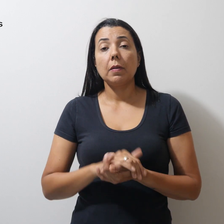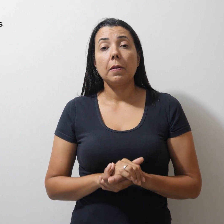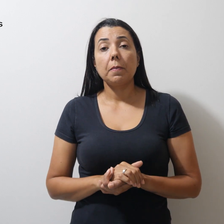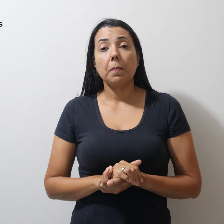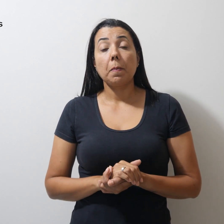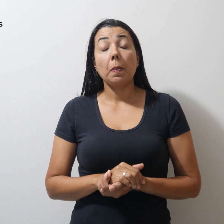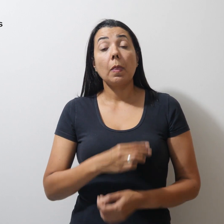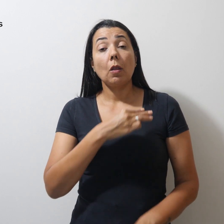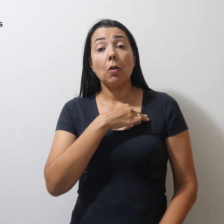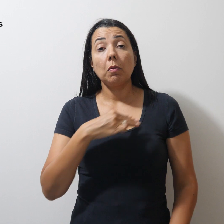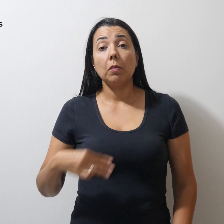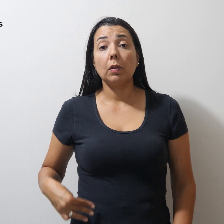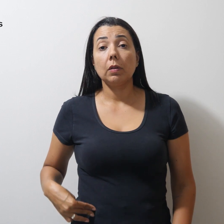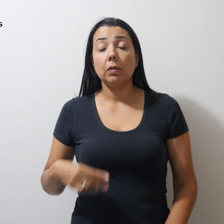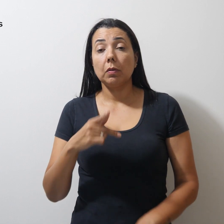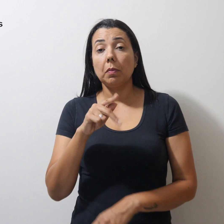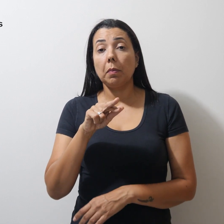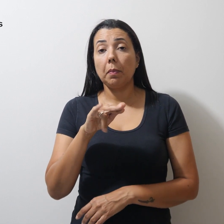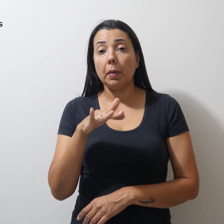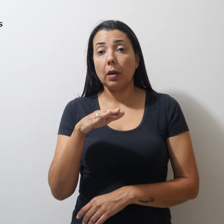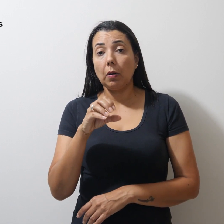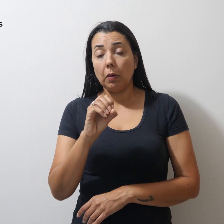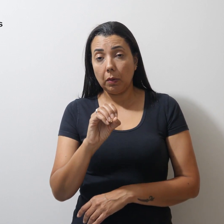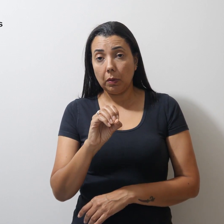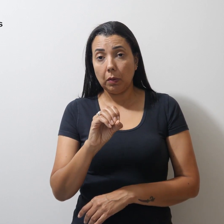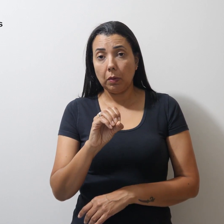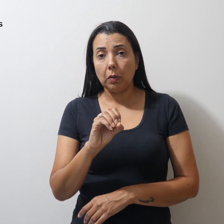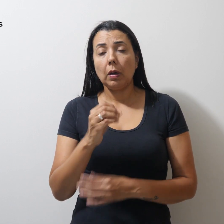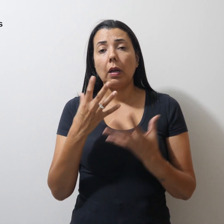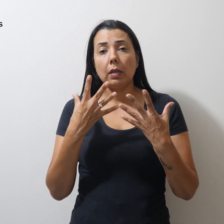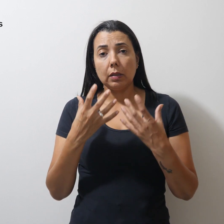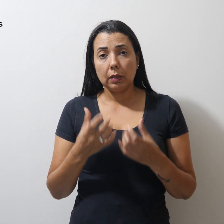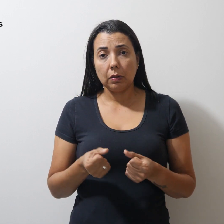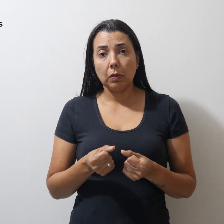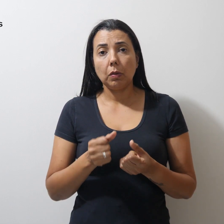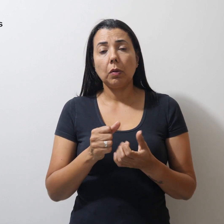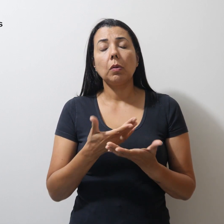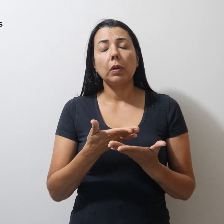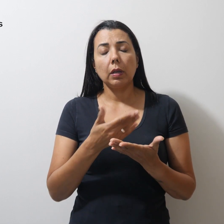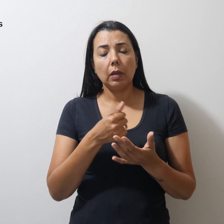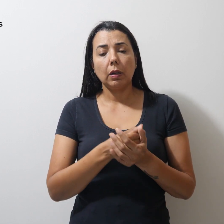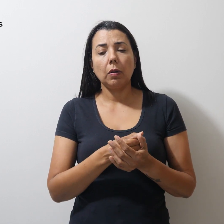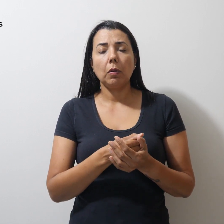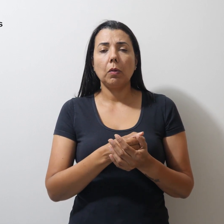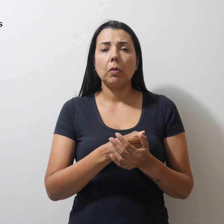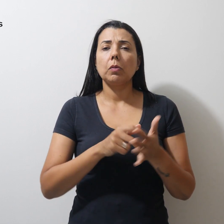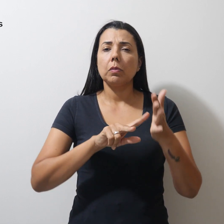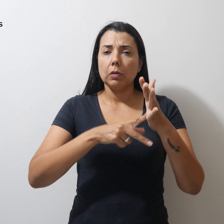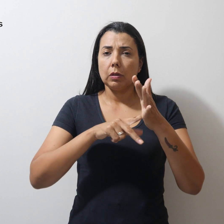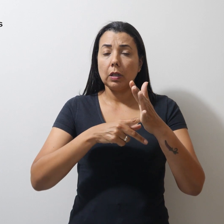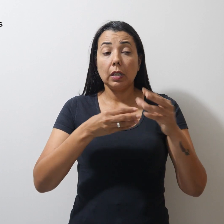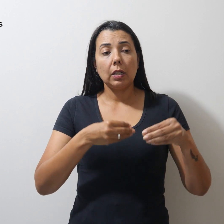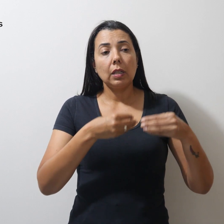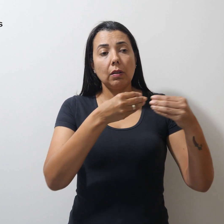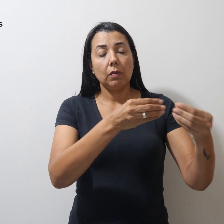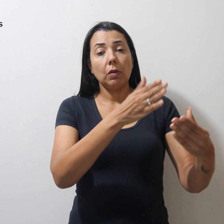ministro Paulo Sérgio Domingos acatou o recurso do Simpro e devolveu o processo ao